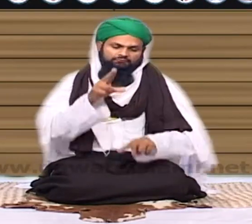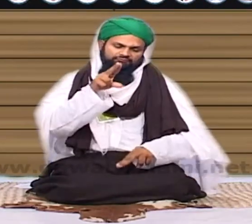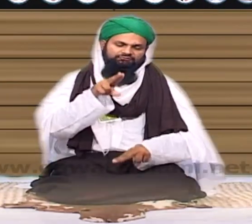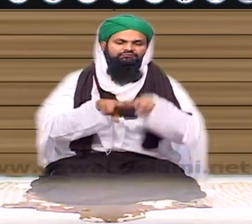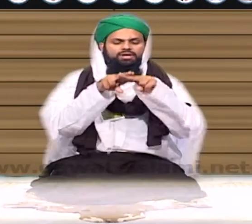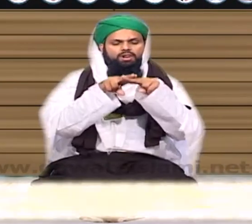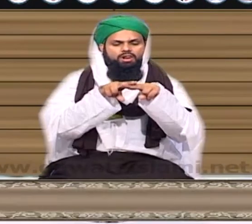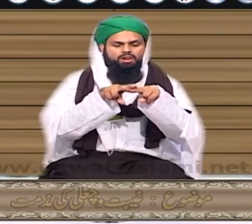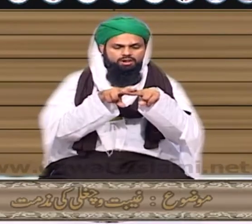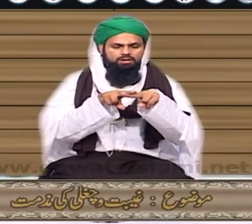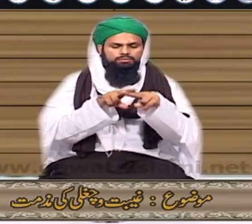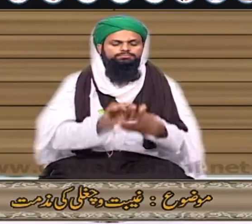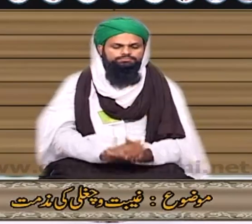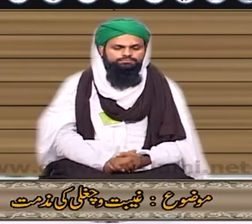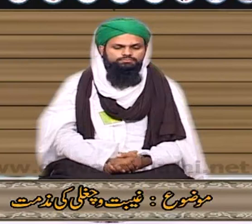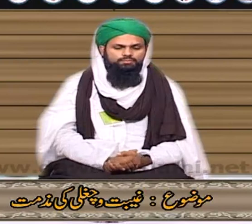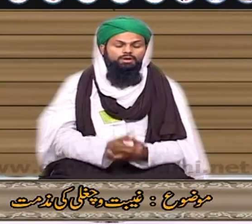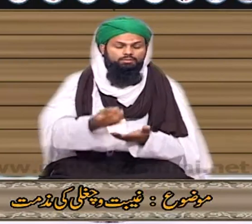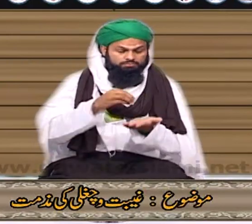ہے کہ یہ مجھے دے گا اس کو پتا ہے